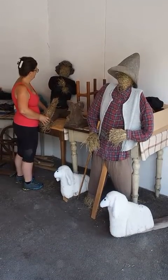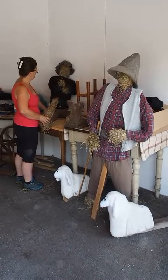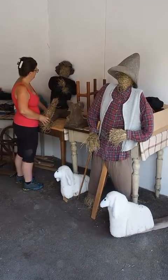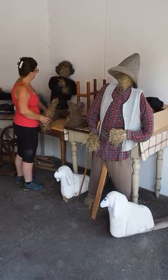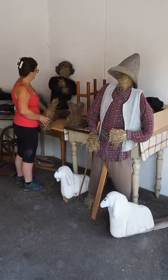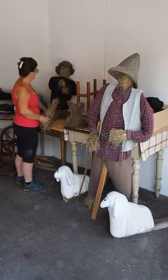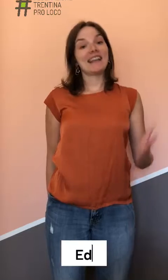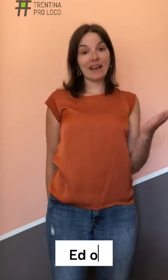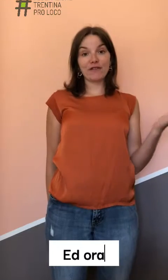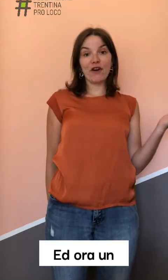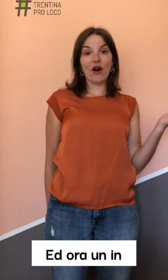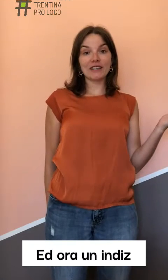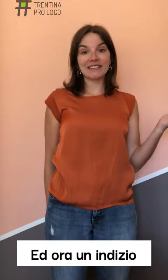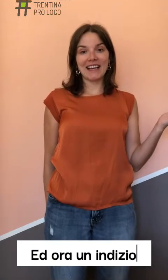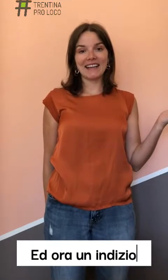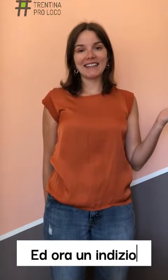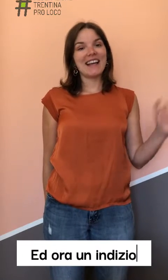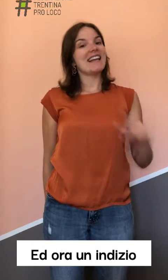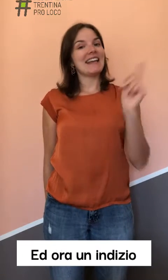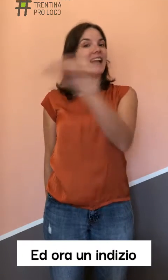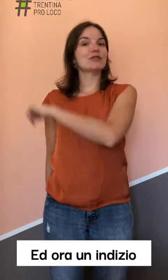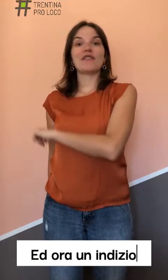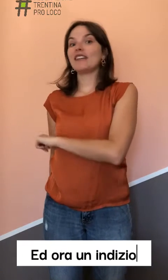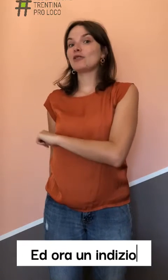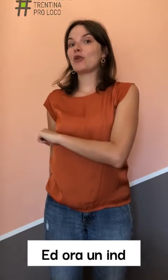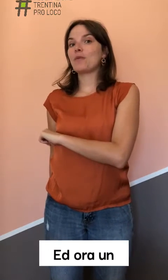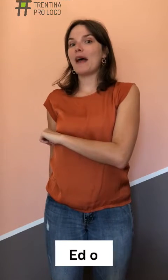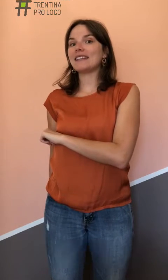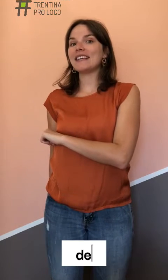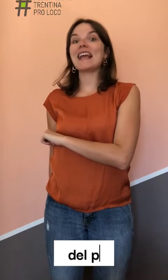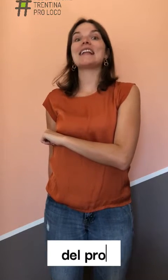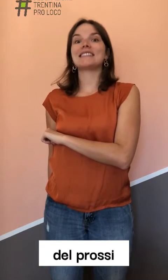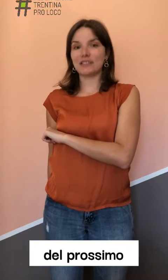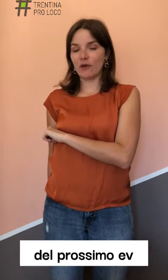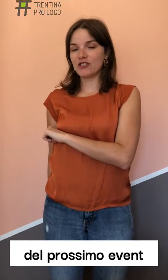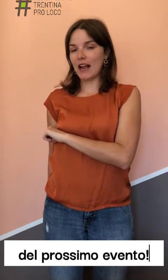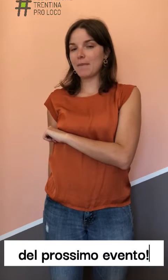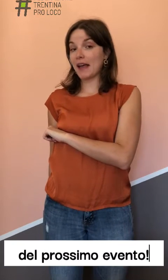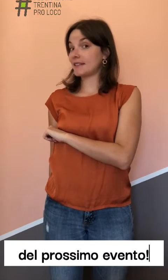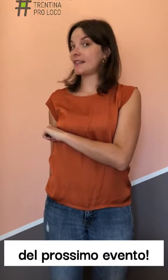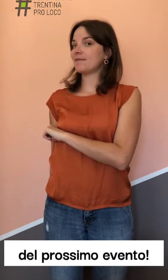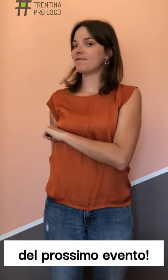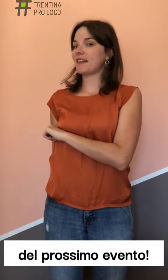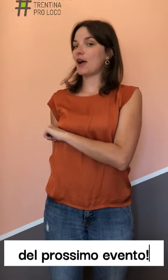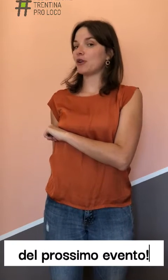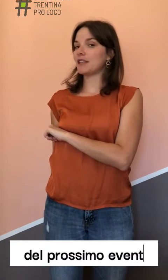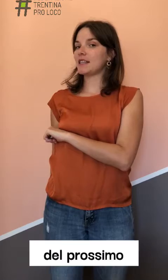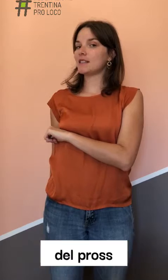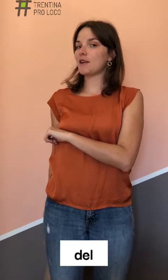Che forte! Un altro evento da non perdere e il se svolgerà perde. Ve dago un indizio?